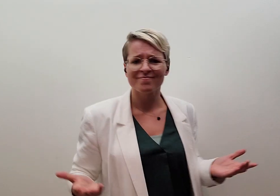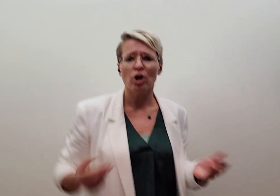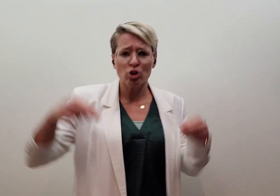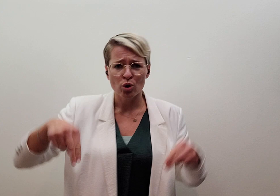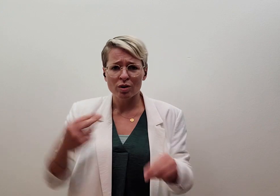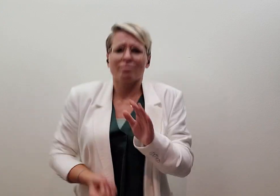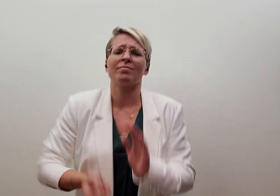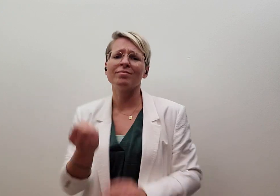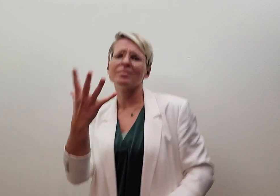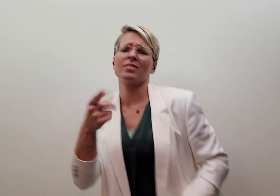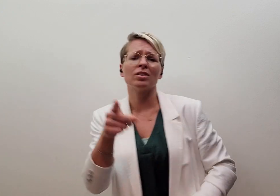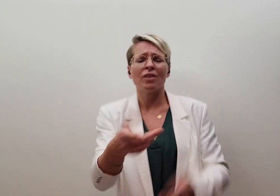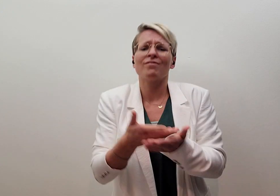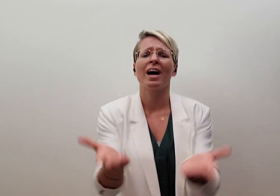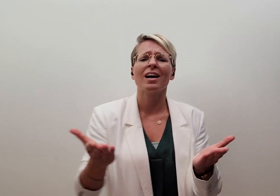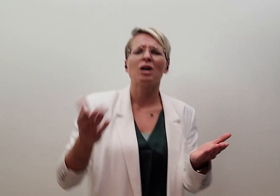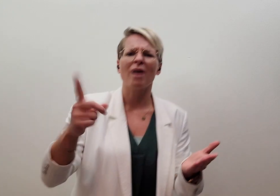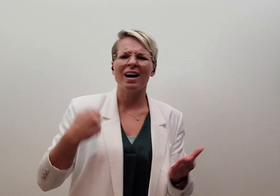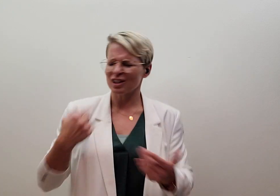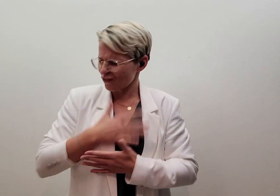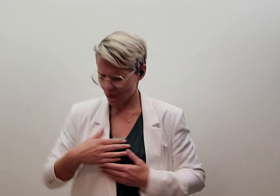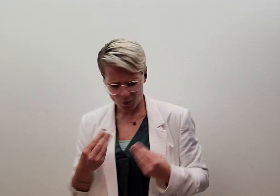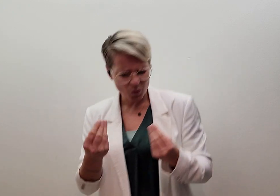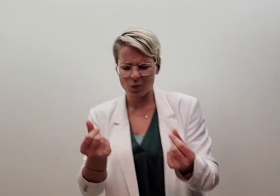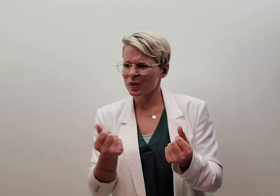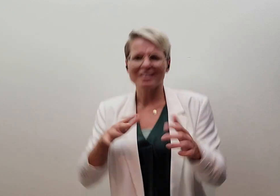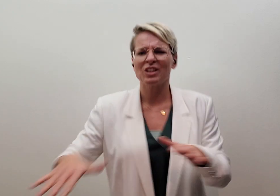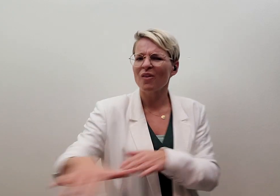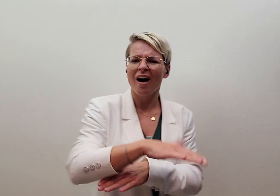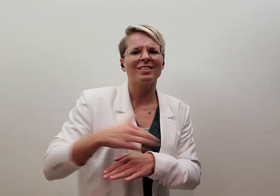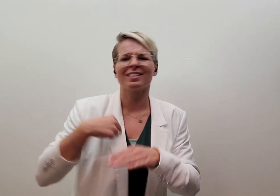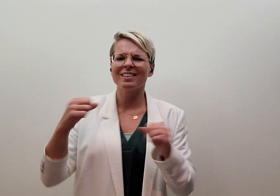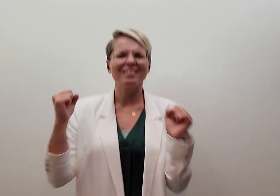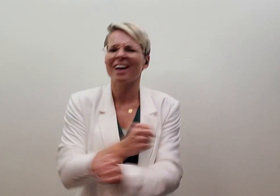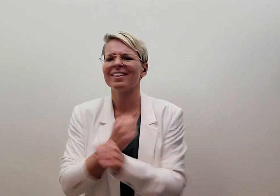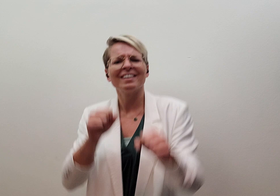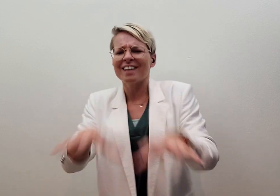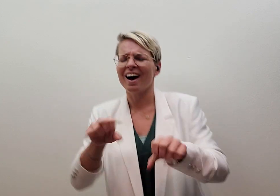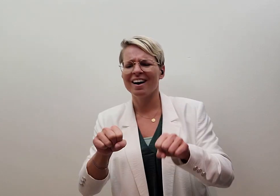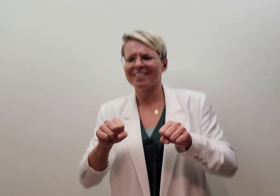Nu ineens ben je weg, maar het voelt nog niet echt, alsof ik dit kan